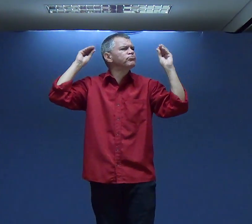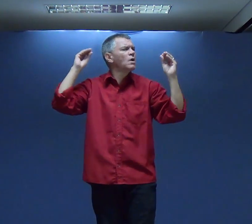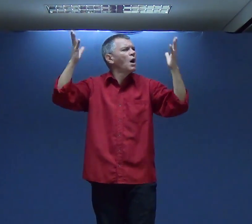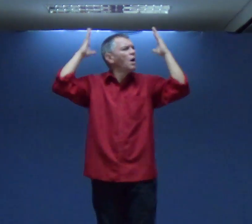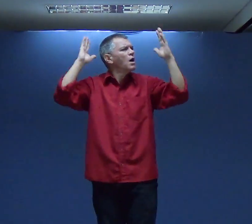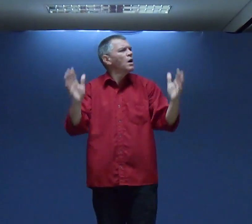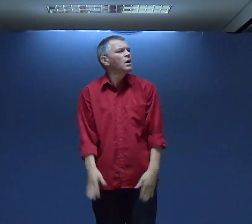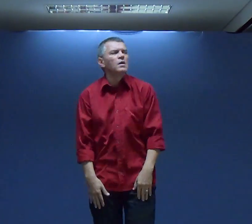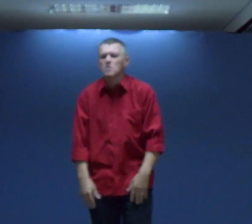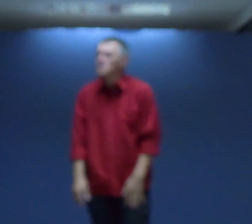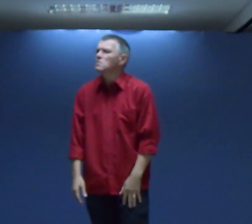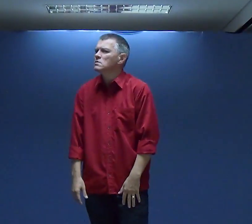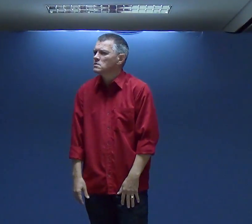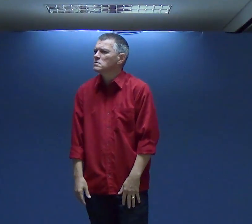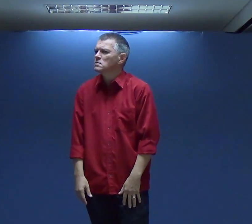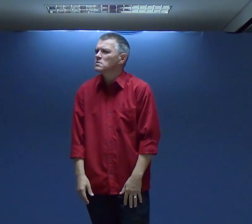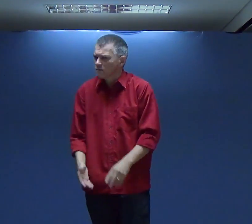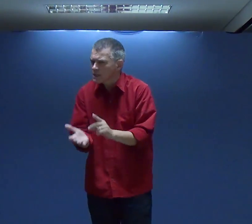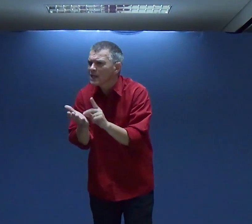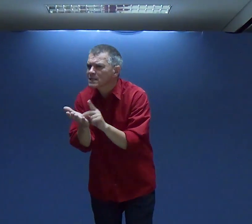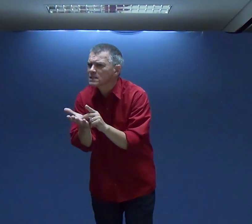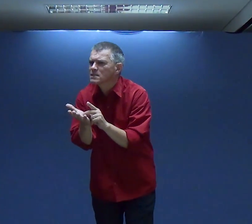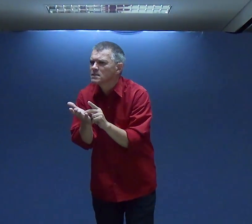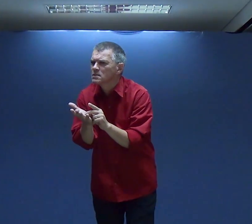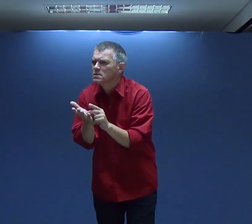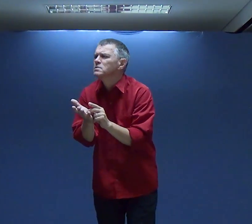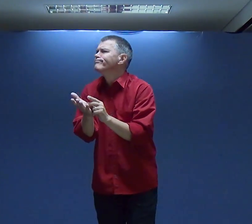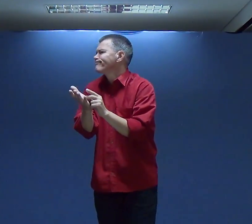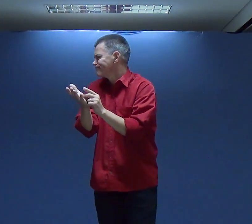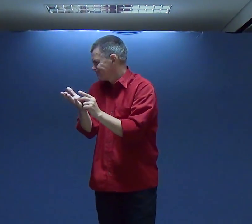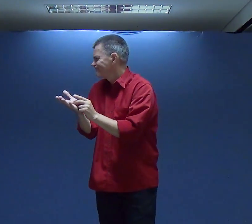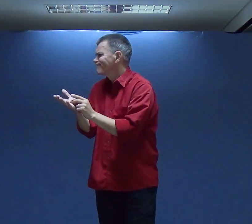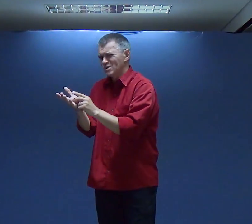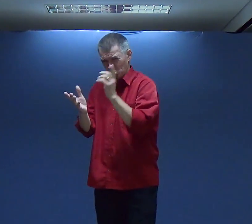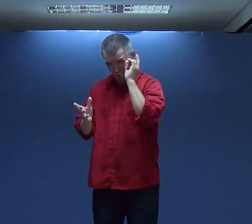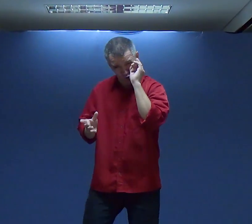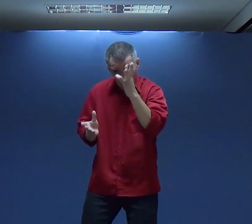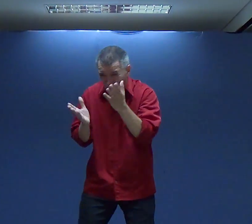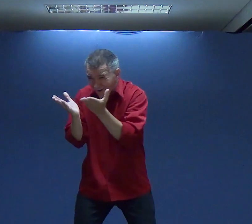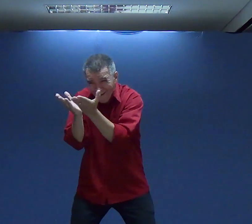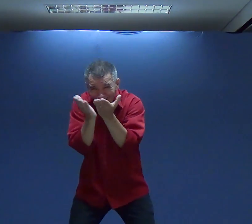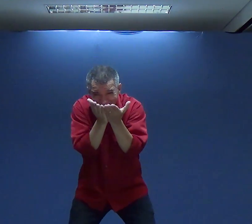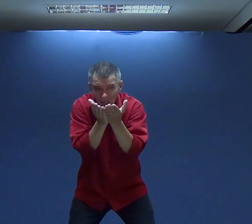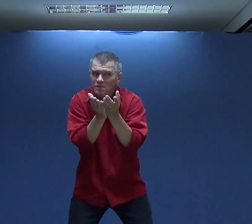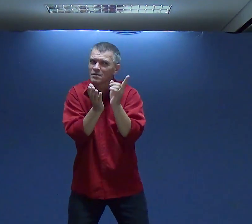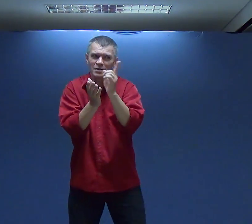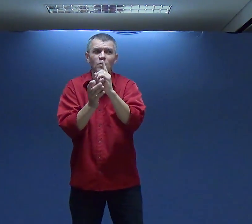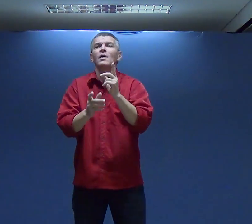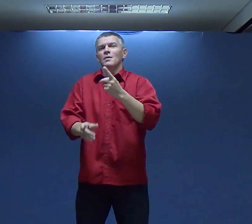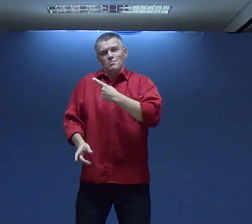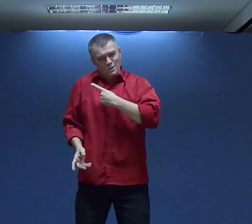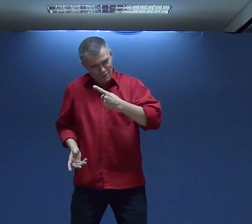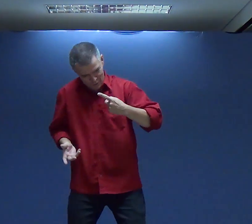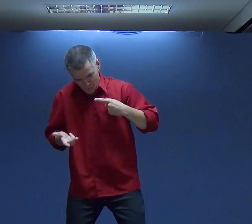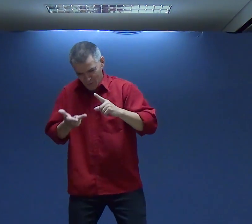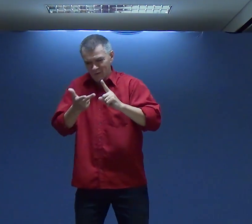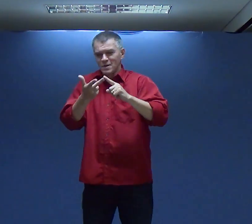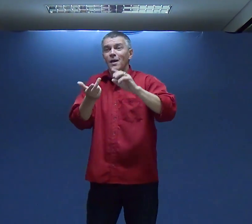Encontra Alguém Que Diz Puxa Eu Tenho Trauma Por Caso De Água Que Você Falou Para Mim E Você Precisa Imediatamente Pedir Perdão